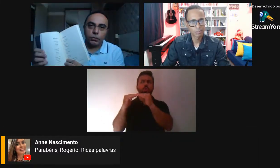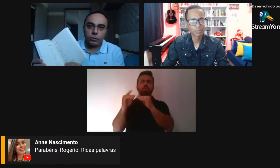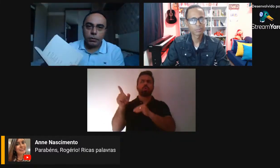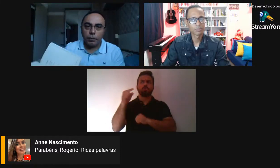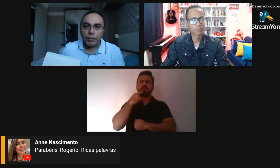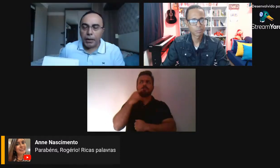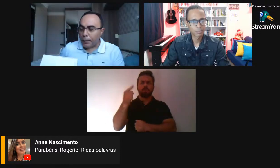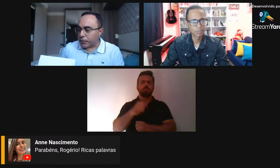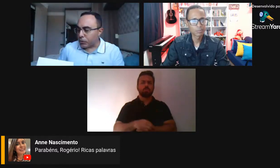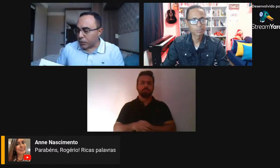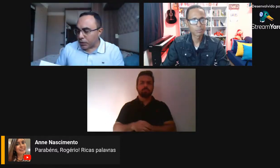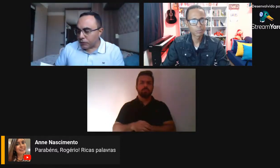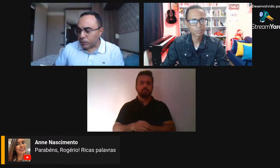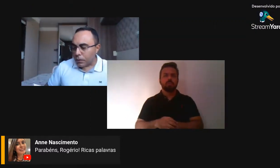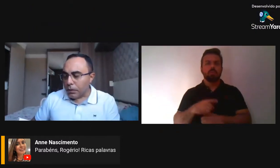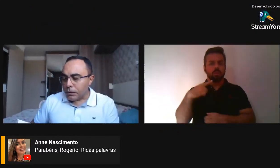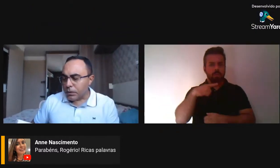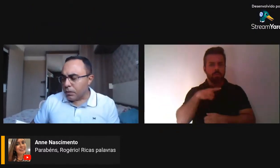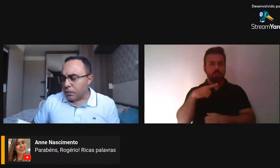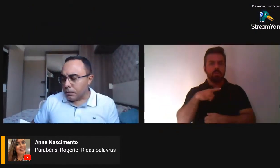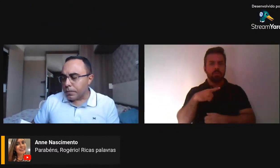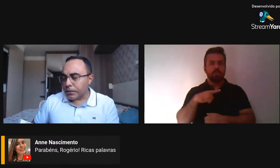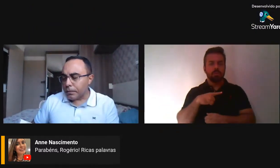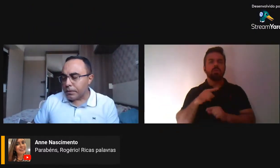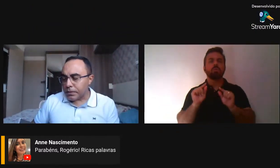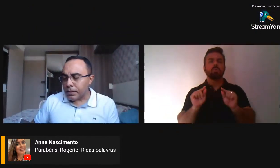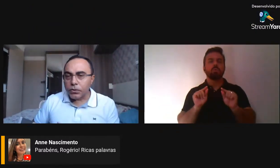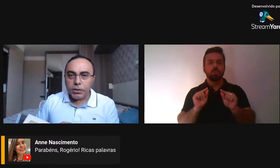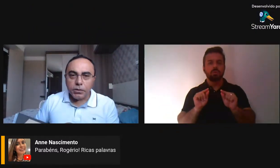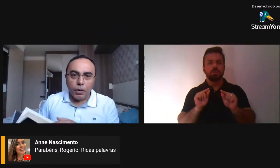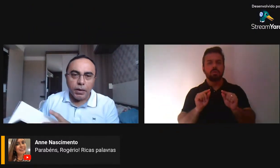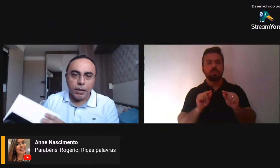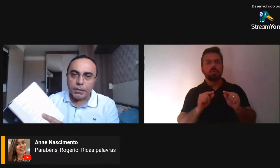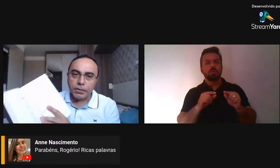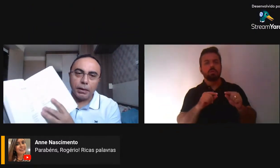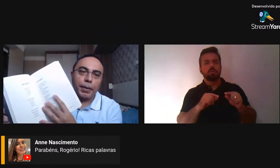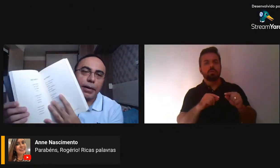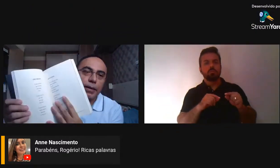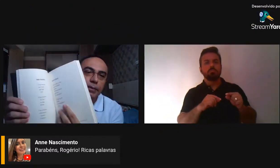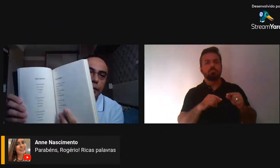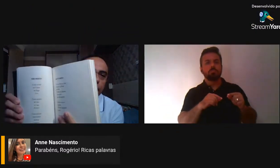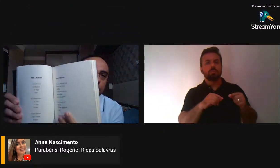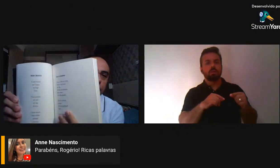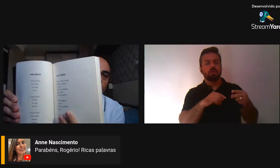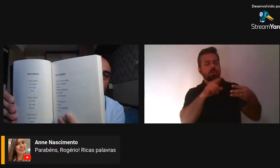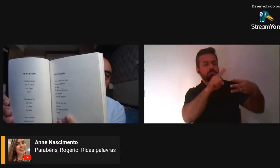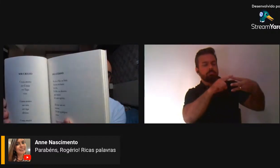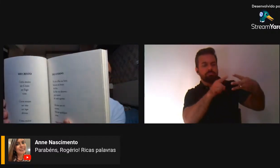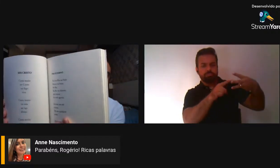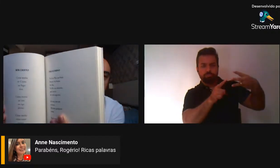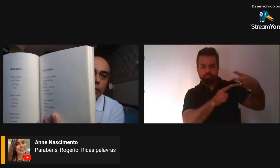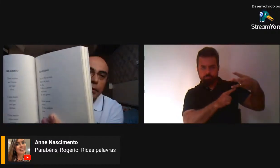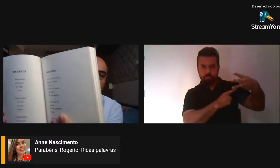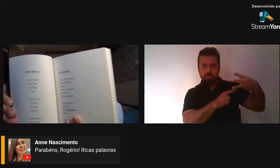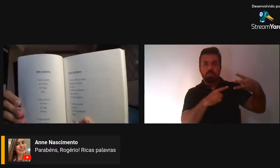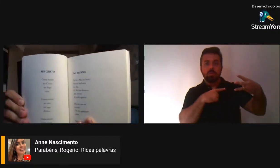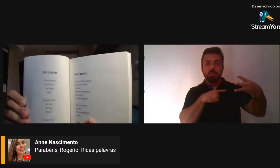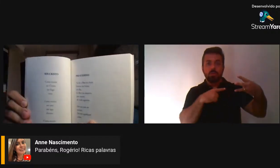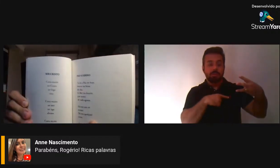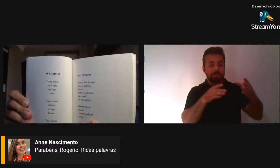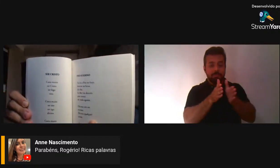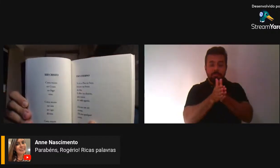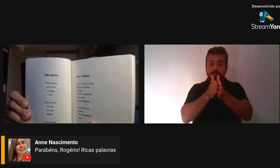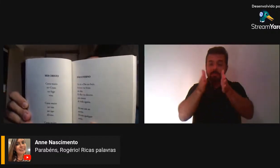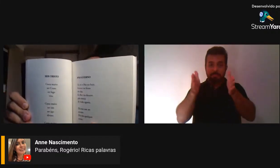dentro da primeira parte do livro, são praticamente cinco ou seis poemas que aparecem, todos eles que têm